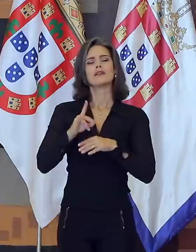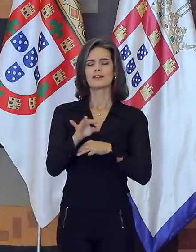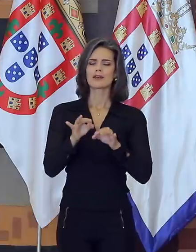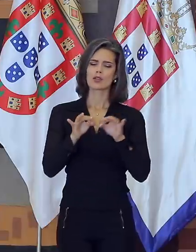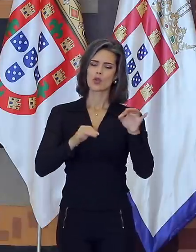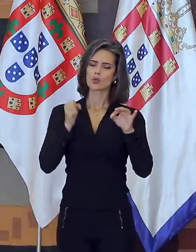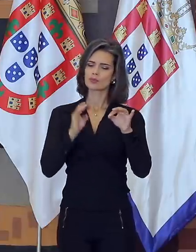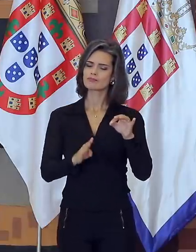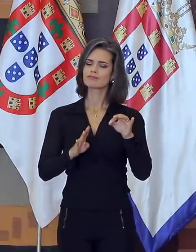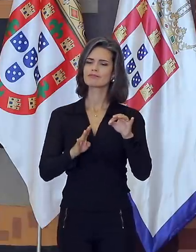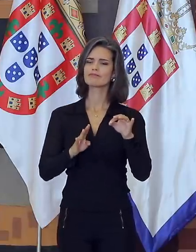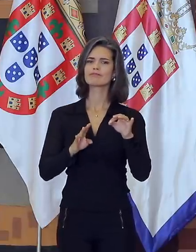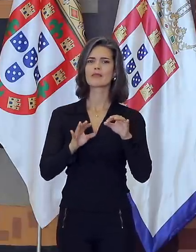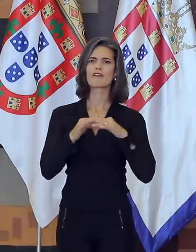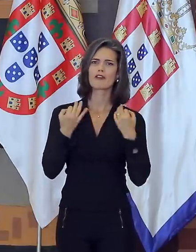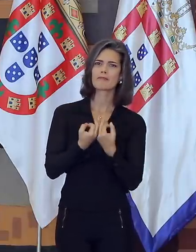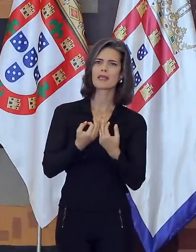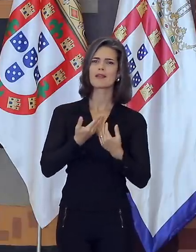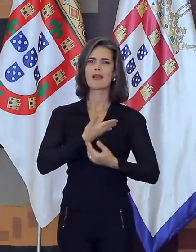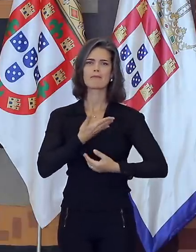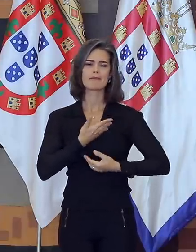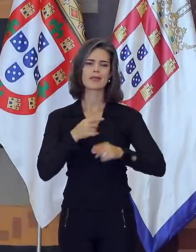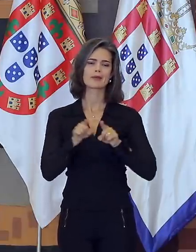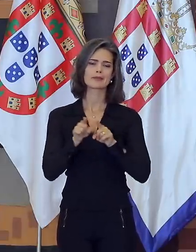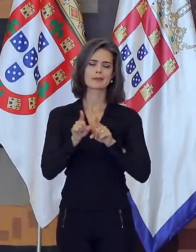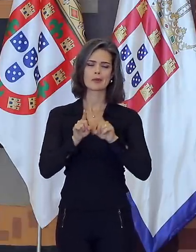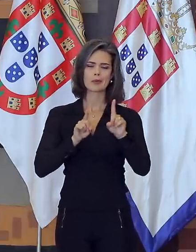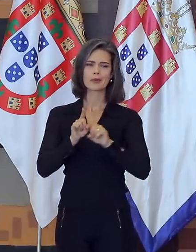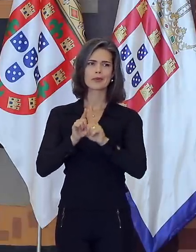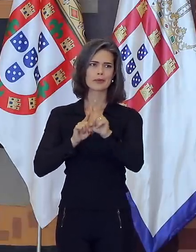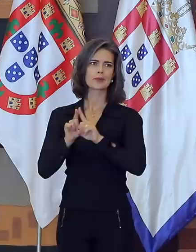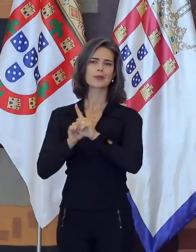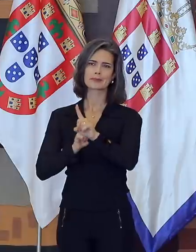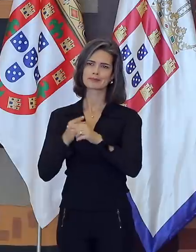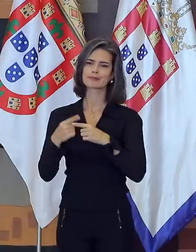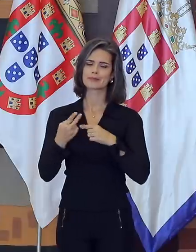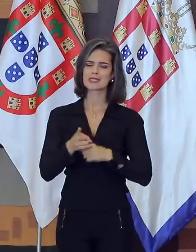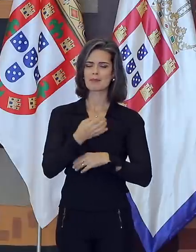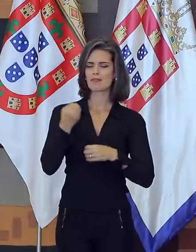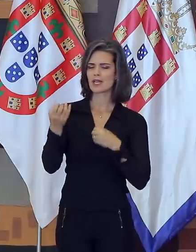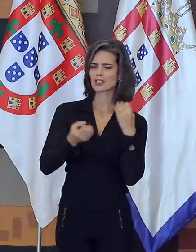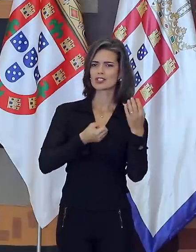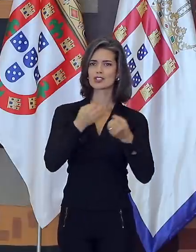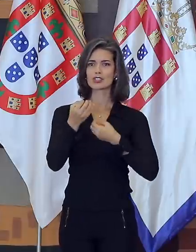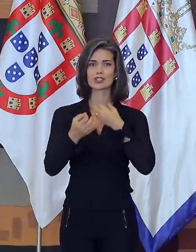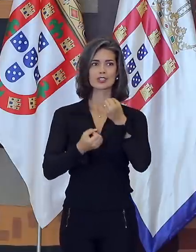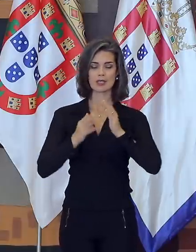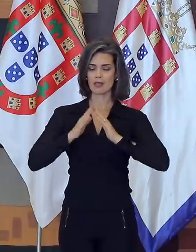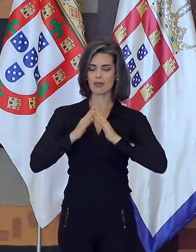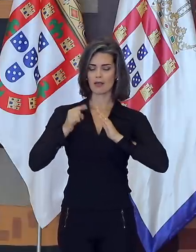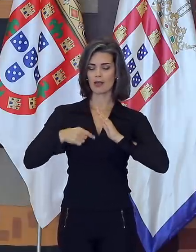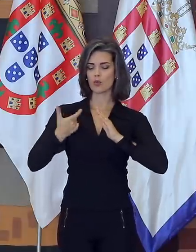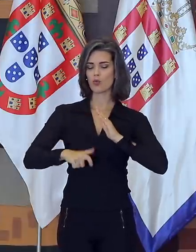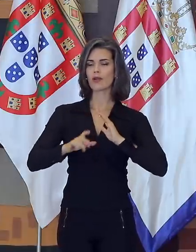família, nossa relação já não é a mesma, com os amigos tampouco, vão ficando mais raros, porque nós não temos muito contato, e a casa, então, passa a ser um elo